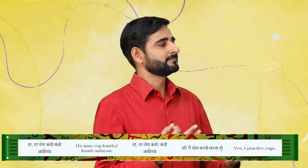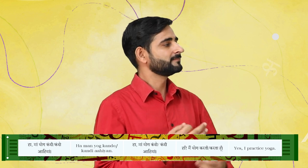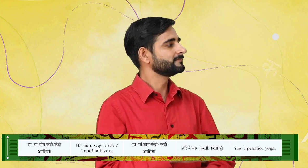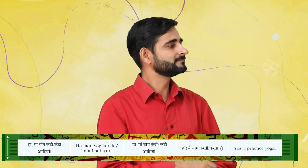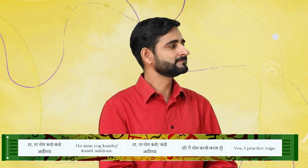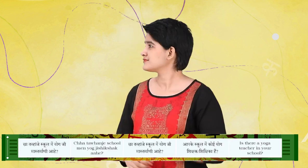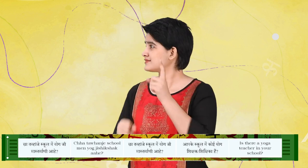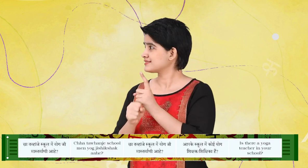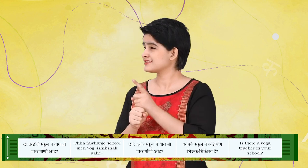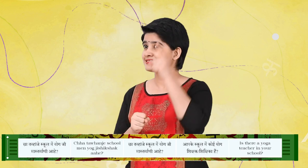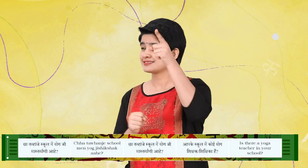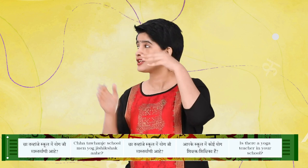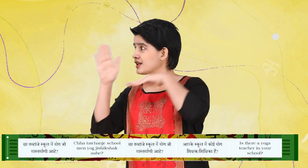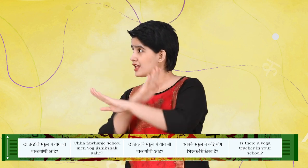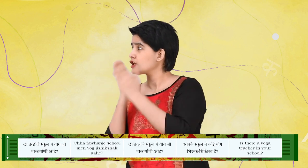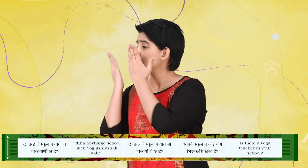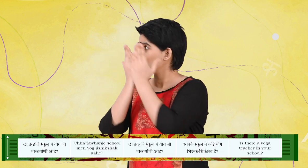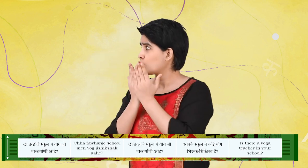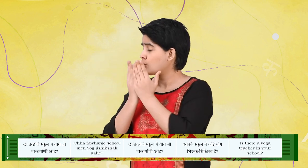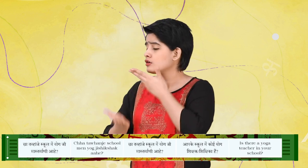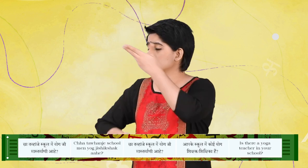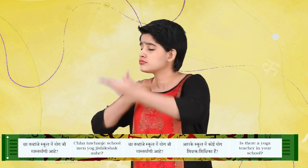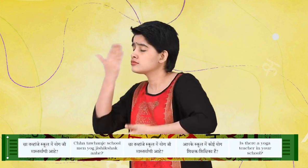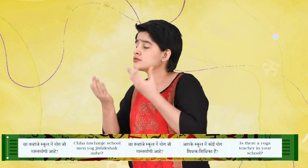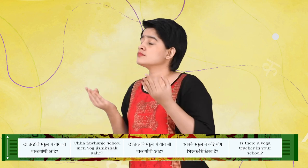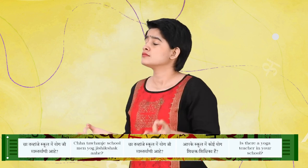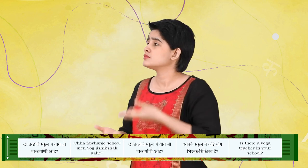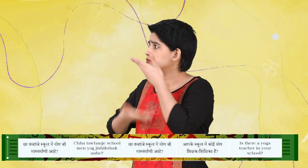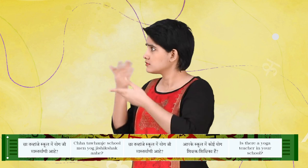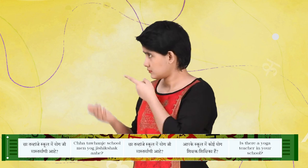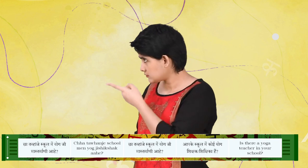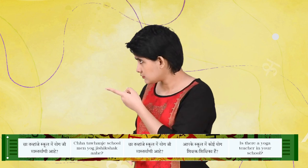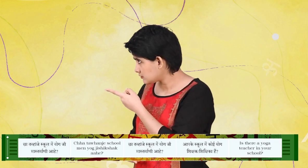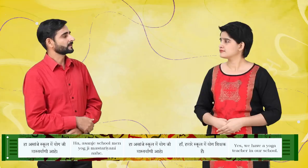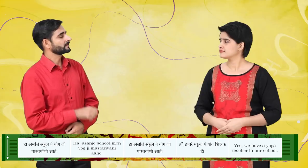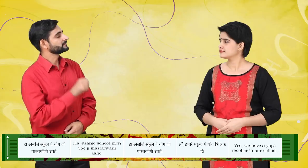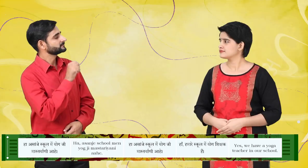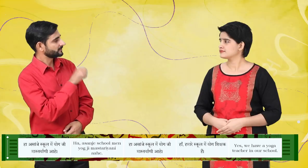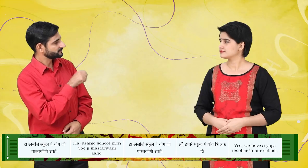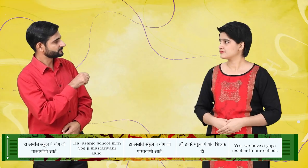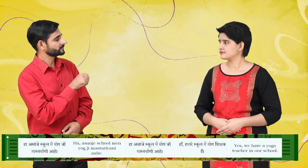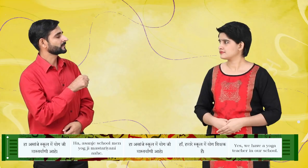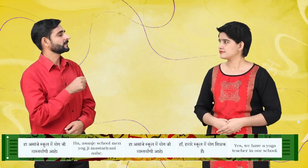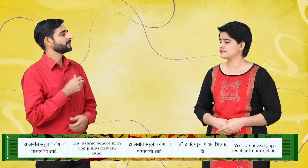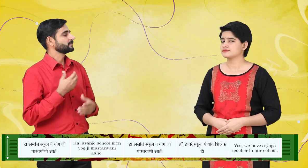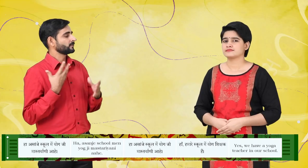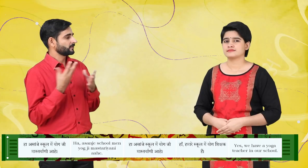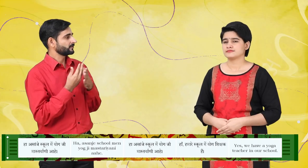चा तबहां जे स्कूल में योगा जी मास्त्राणी आहे हां असान जे स्कूल में